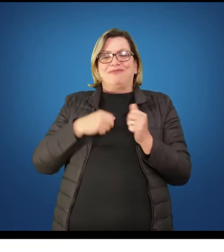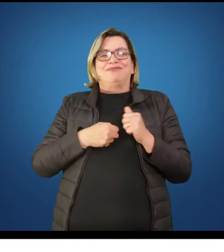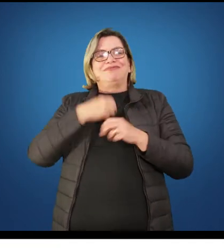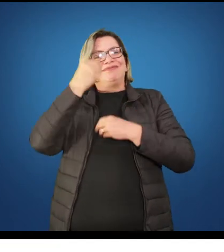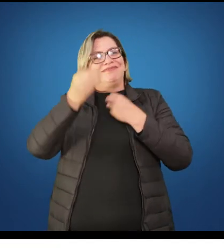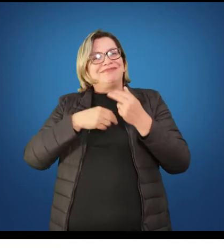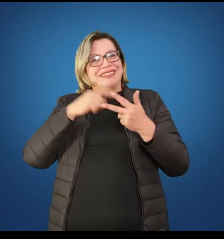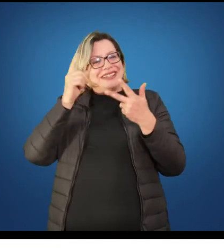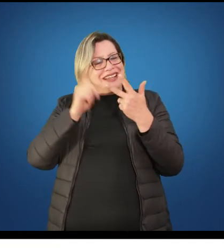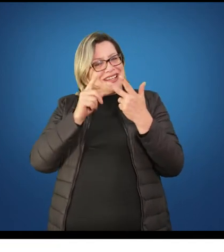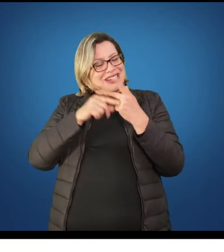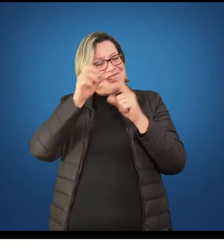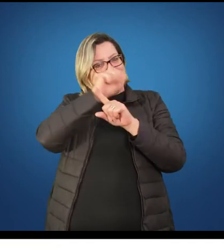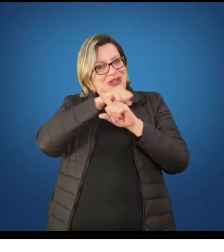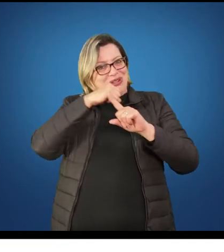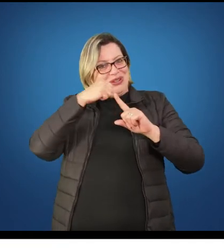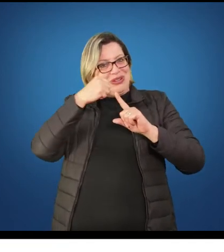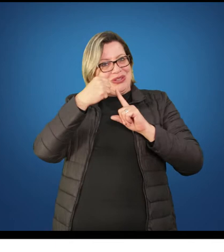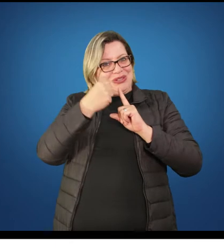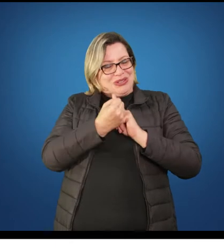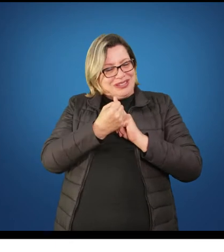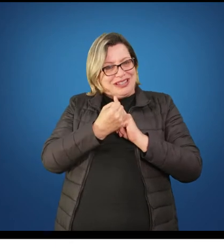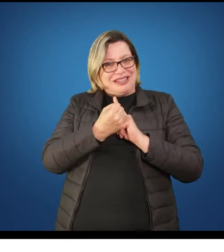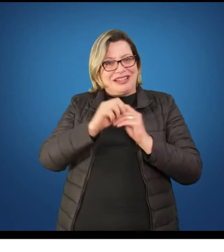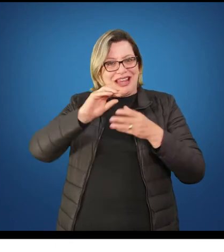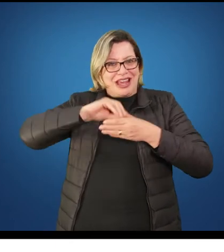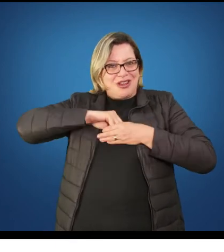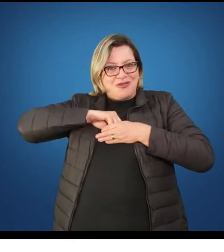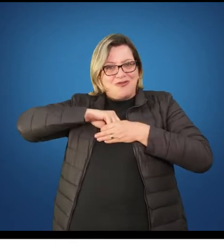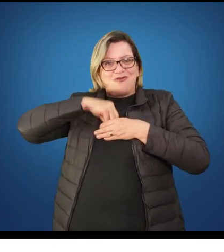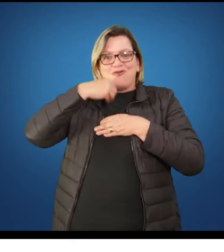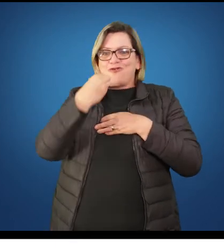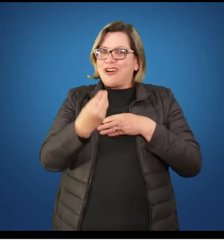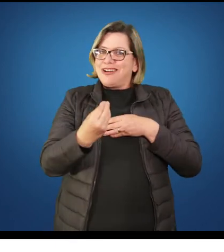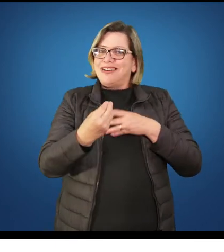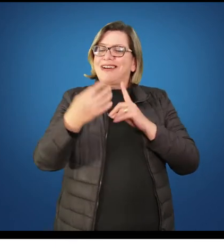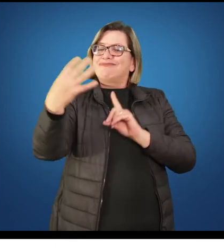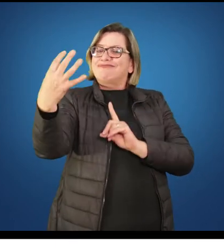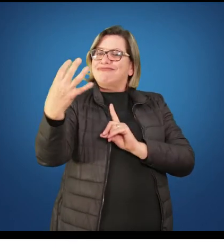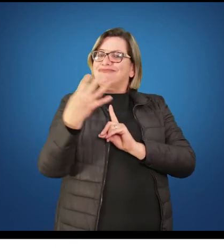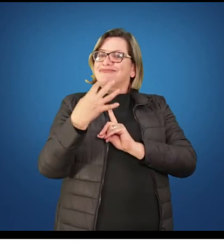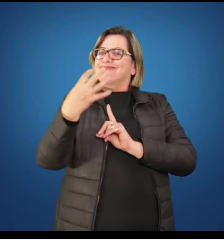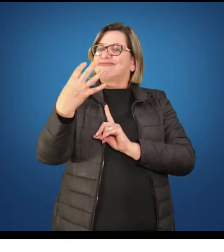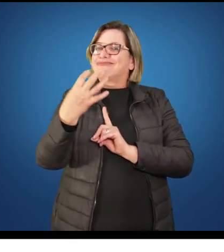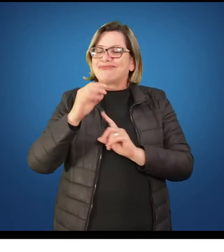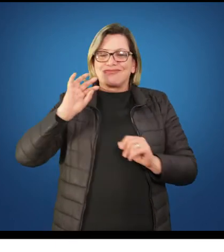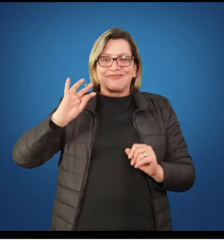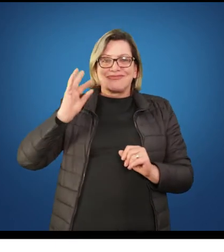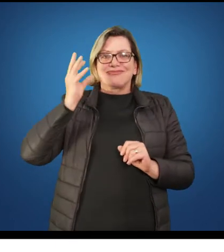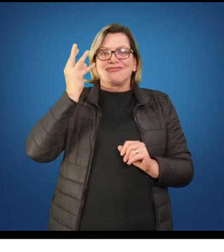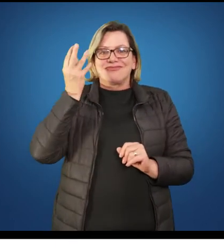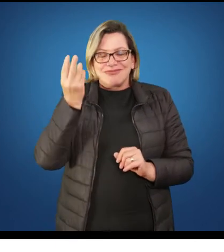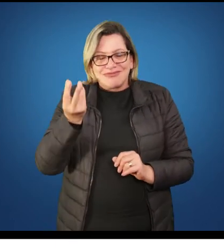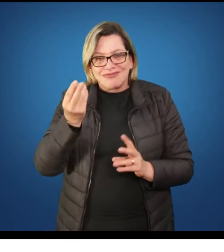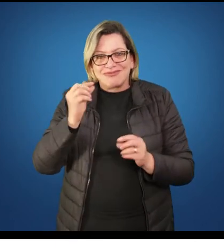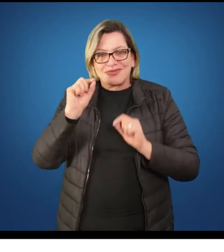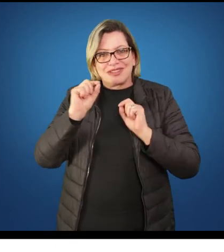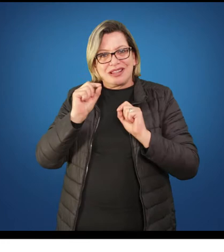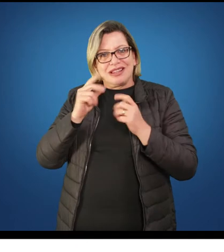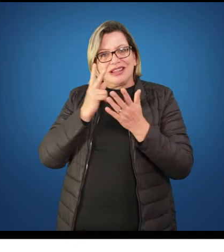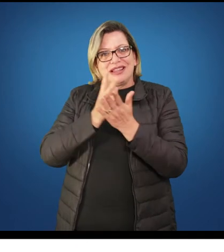diminuir ao longo da vida. é aquela areia que nós vamos ir recebendo no nosso desenvolvimento e ela que vai se